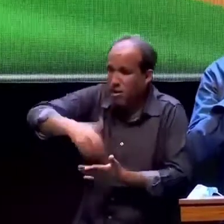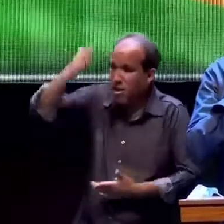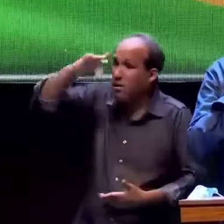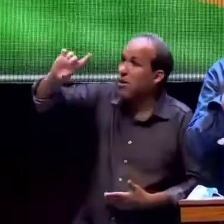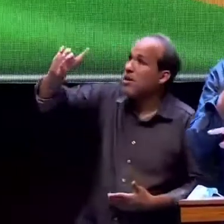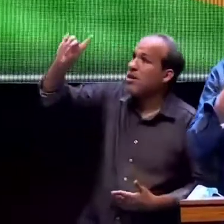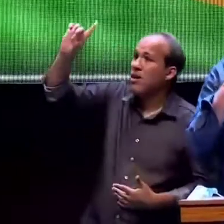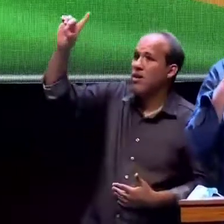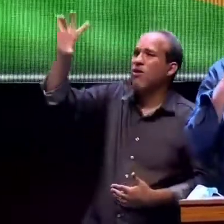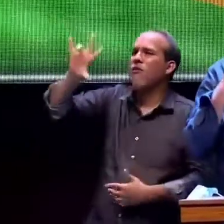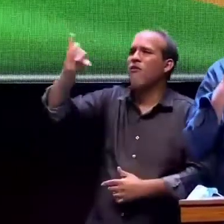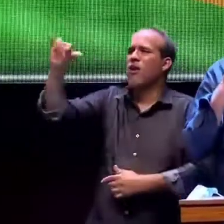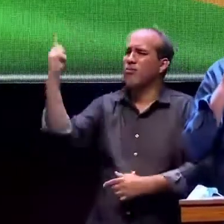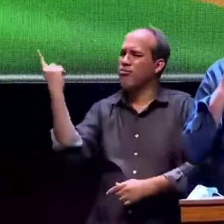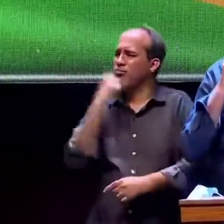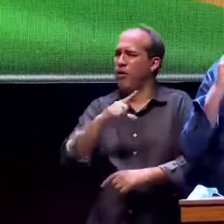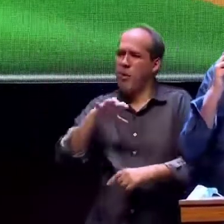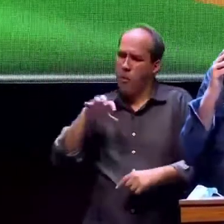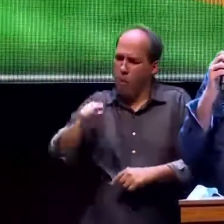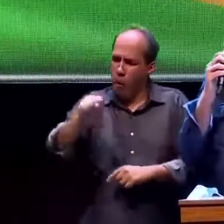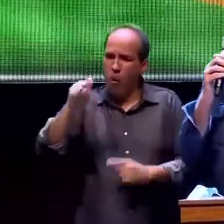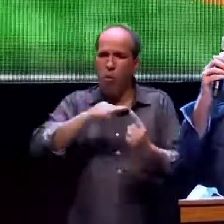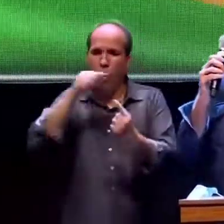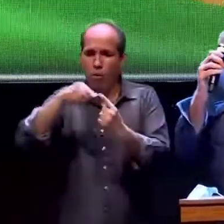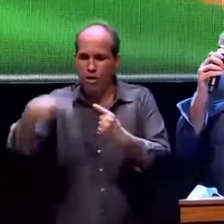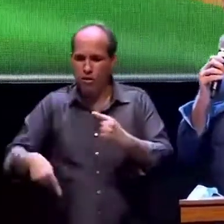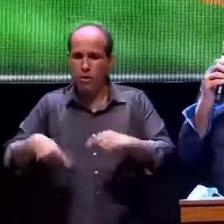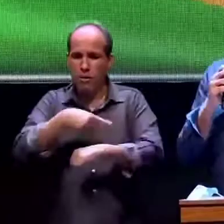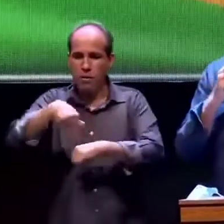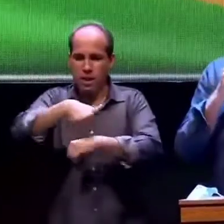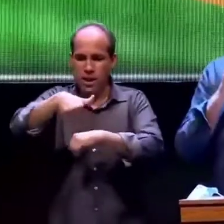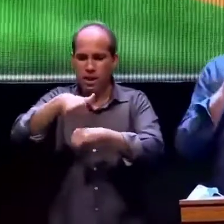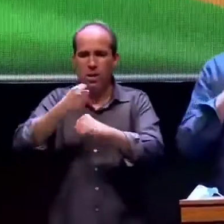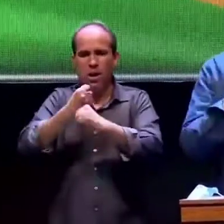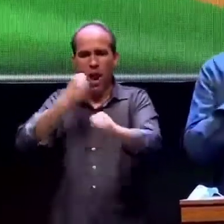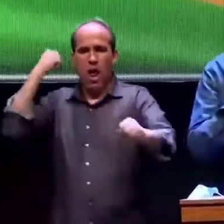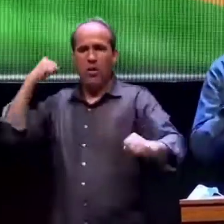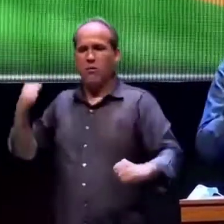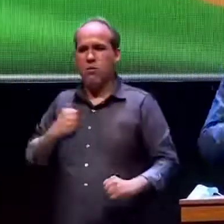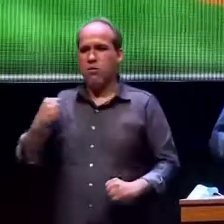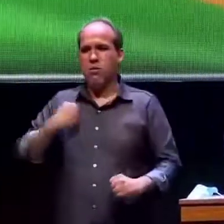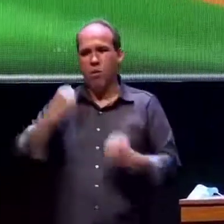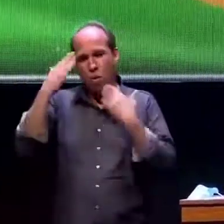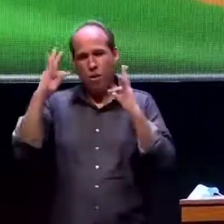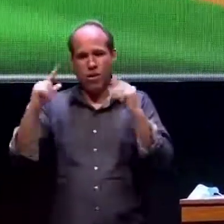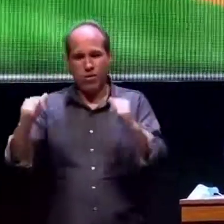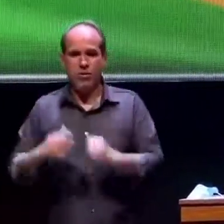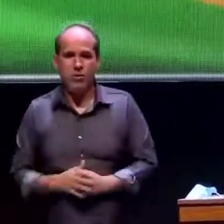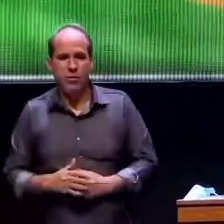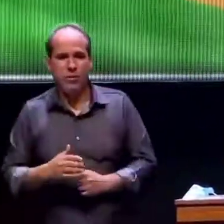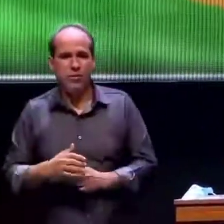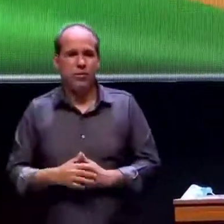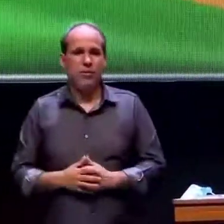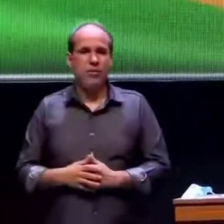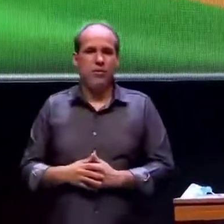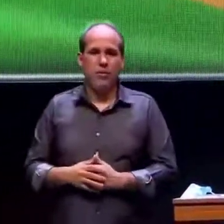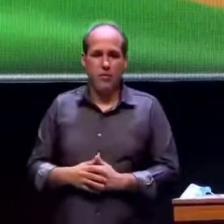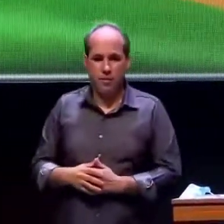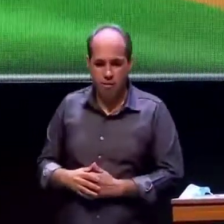atingiremos o nosso objetivo uma grande nação para todos nós muito obrigado a todos e nós